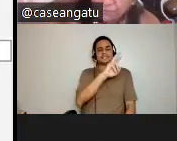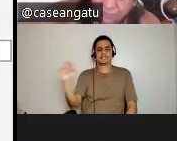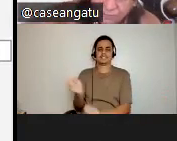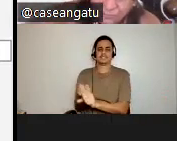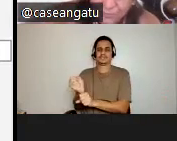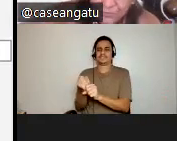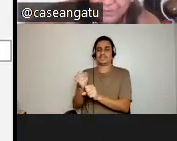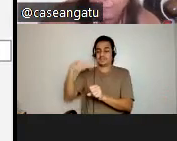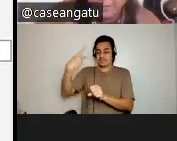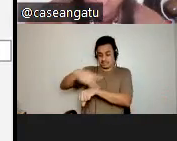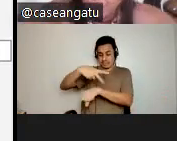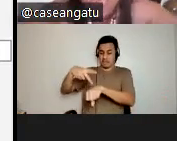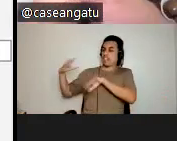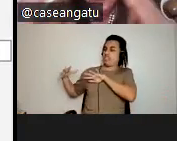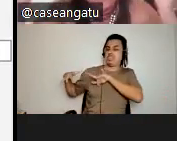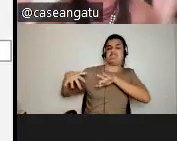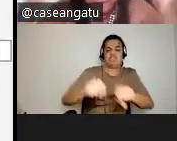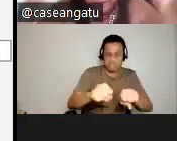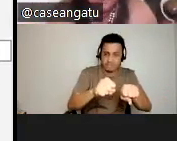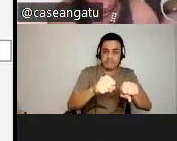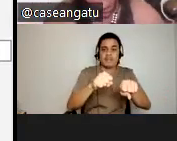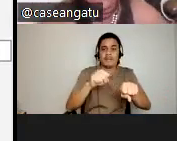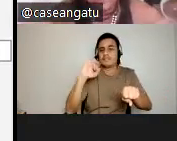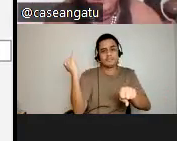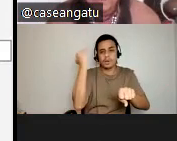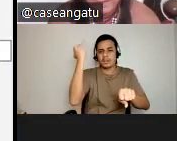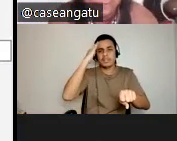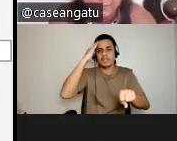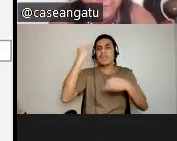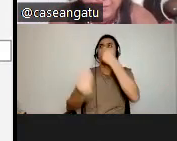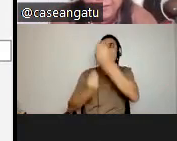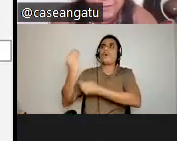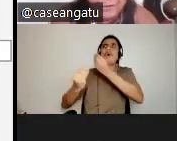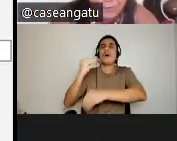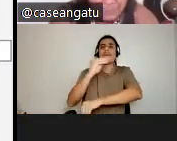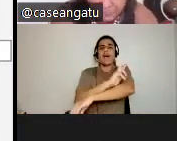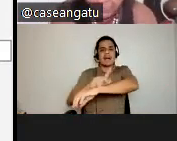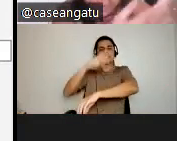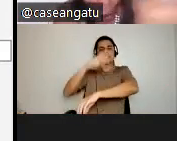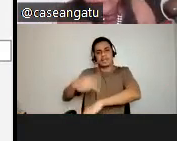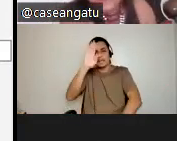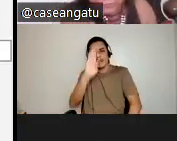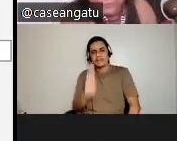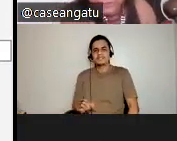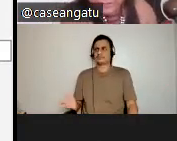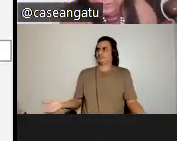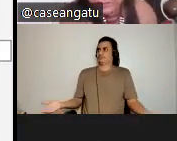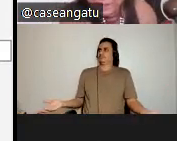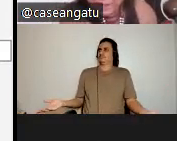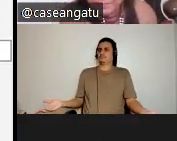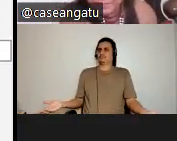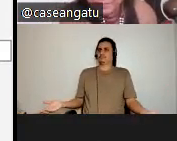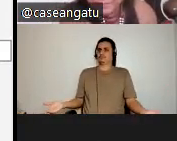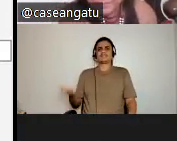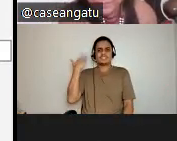país invadido, e esse é um princípio básico pra entender qualquer racismo nesse país. O Brasil foi invadido há 523 anos